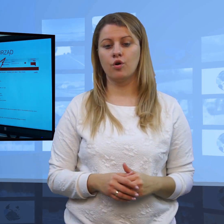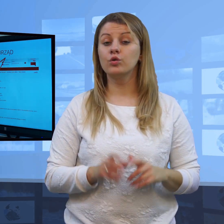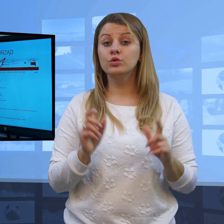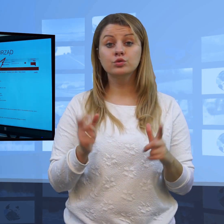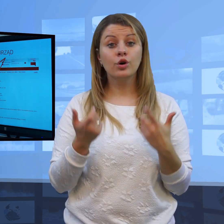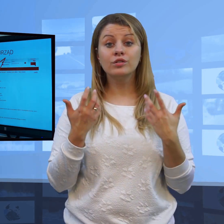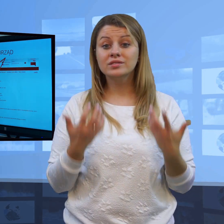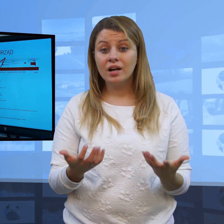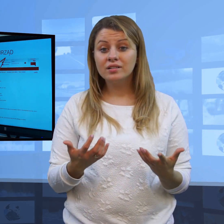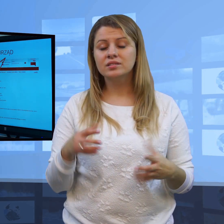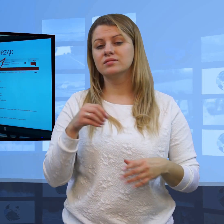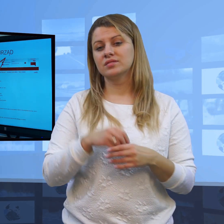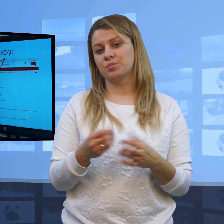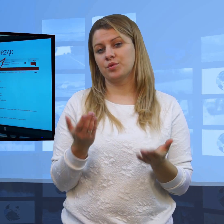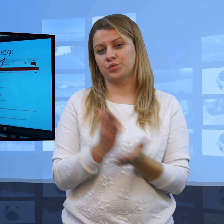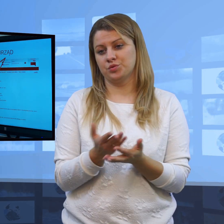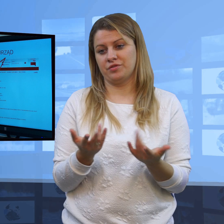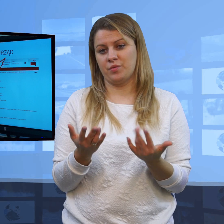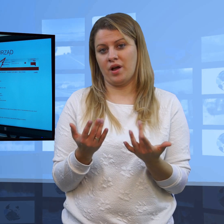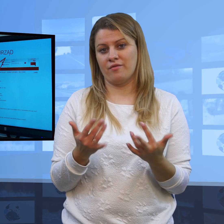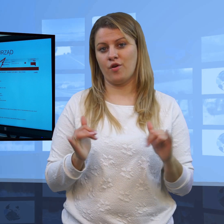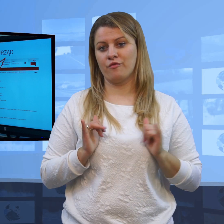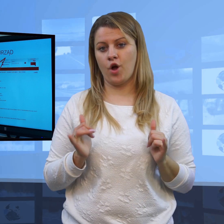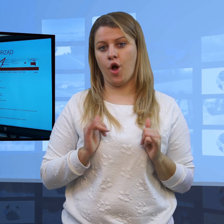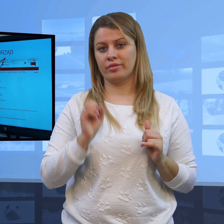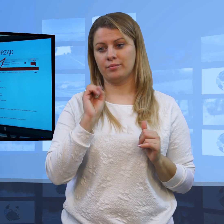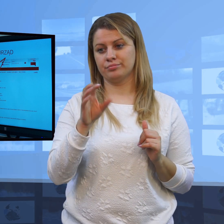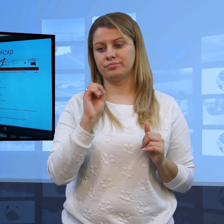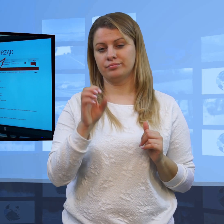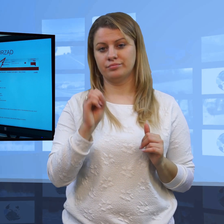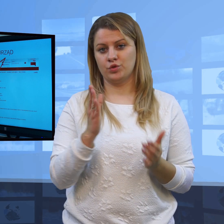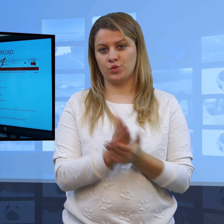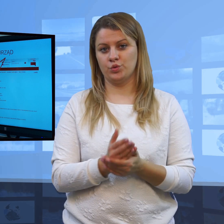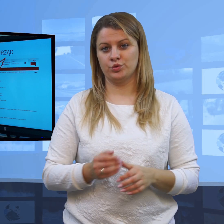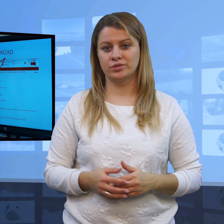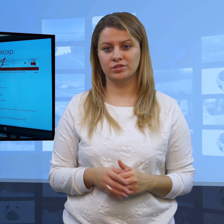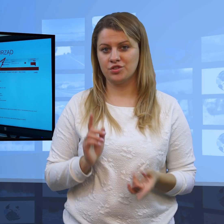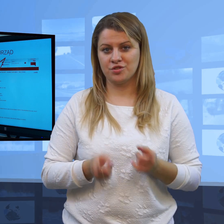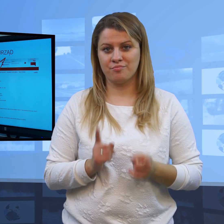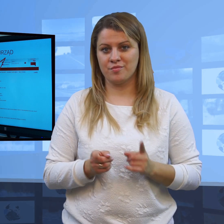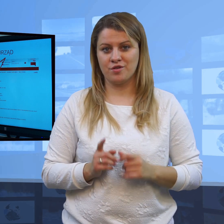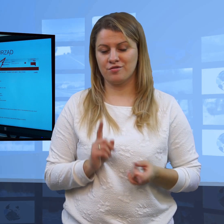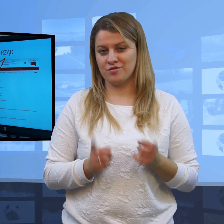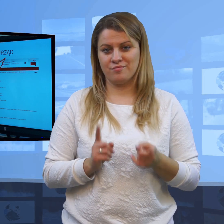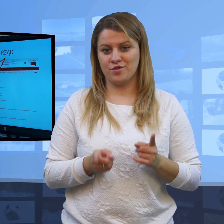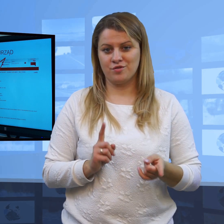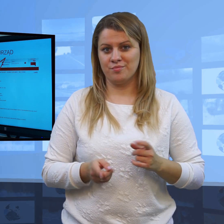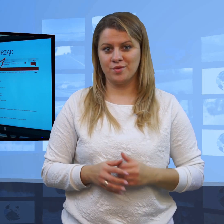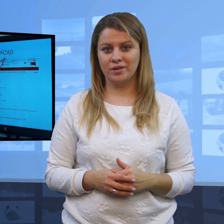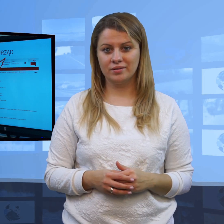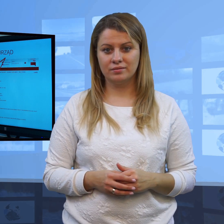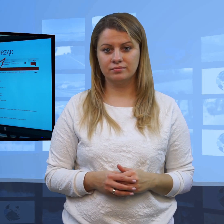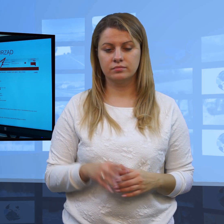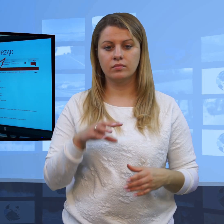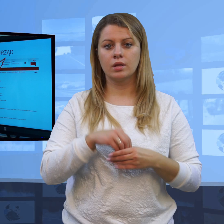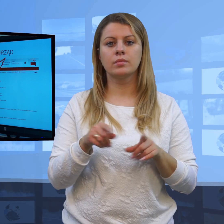Urzędu Miasta Rzeszowy z adresem e-mail, na który można wysłać informacje z zapytaniem. z